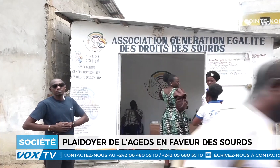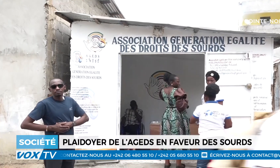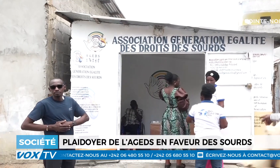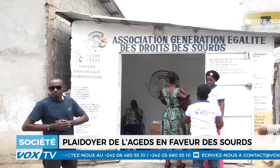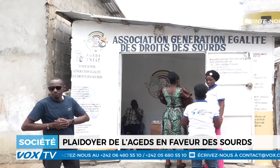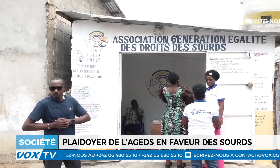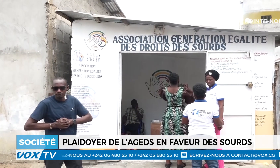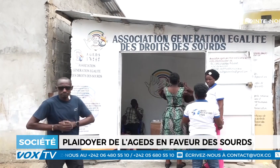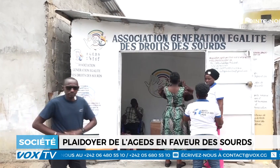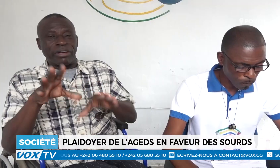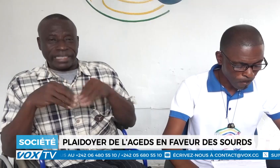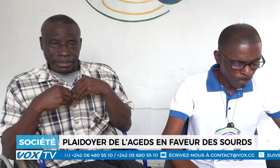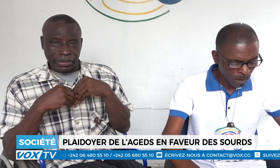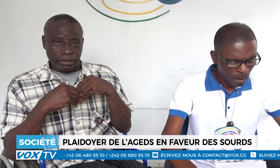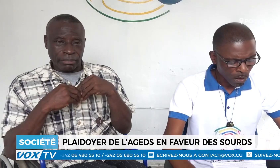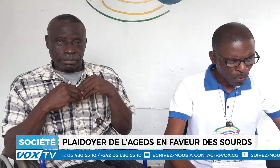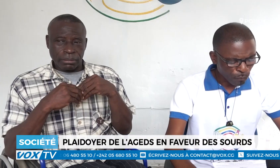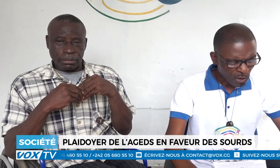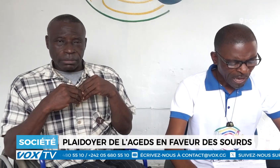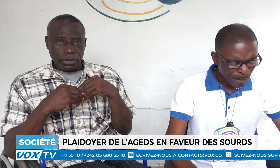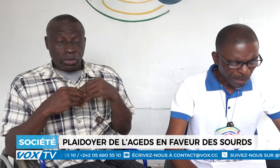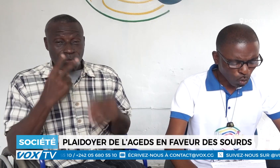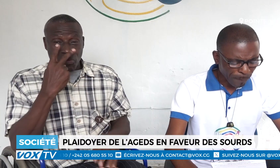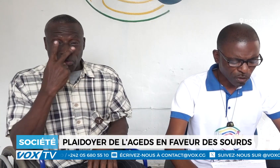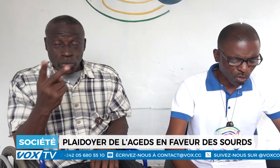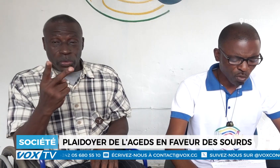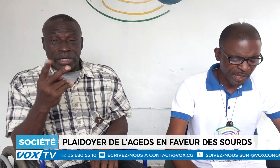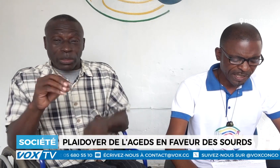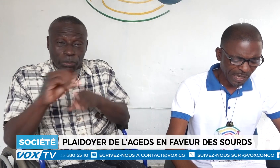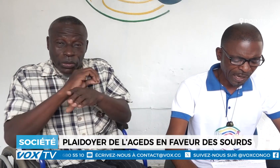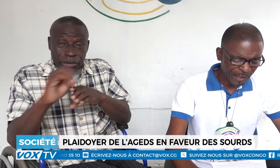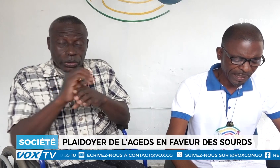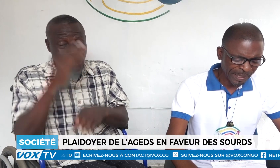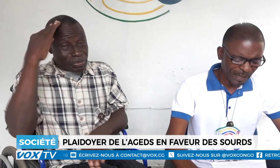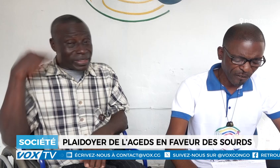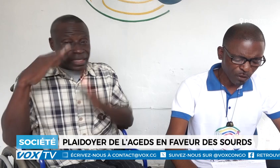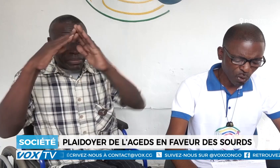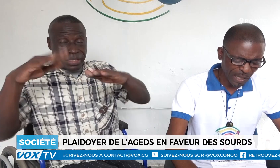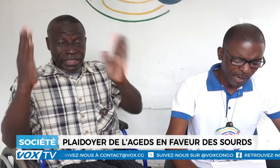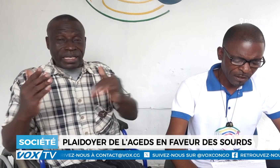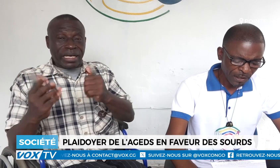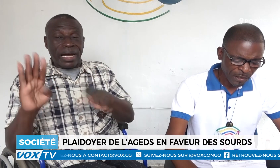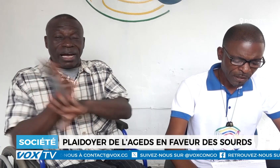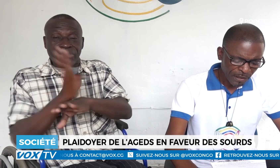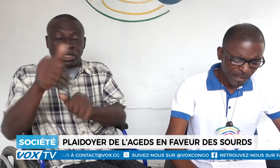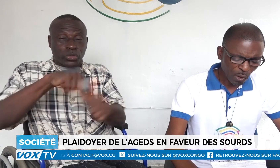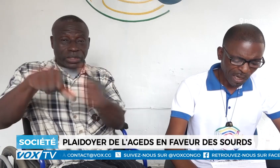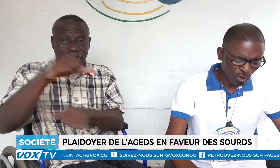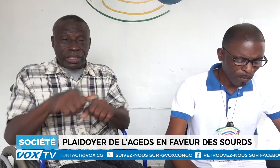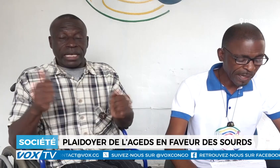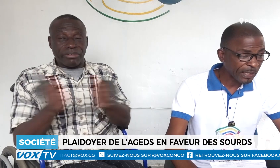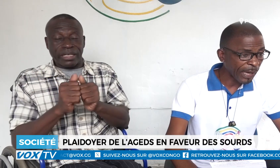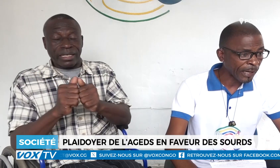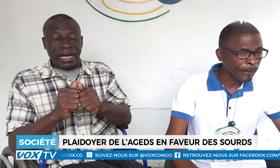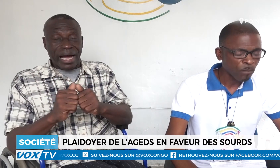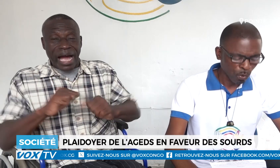personnes vivant avec handicap. Vu les préoccupations du ministère des Affaires Sociales et de l